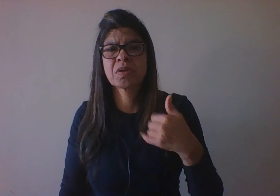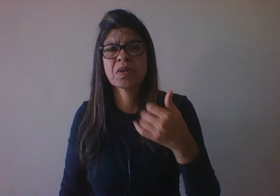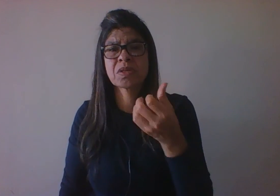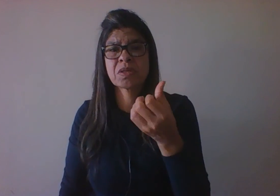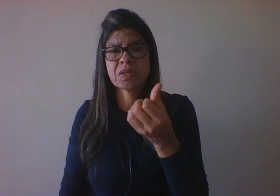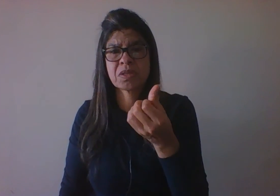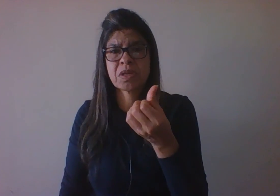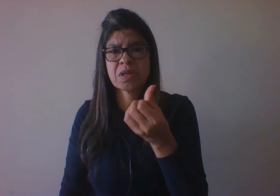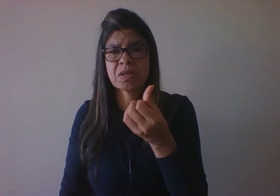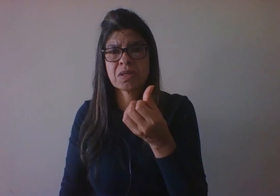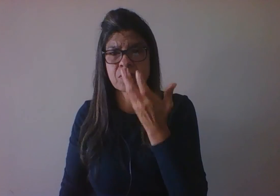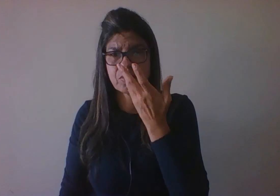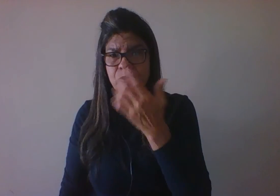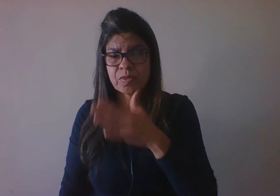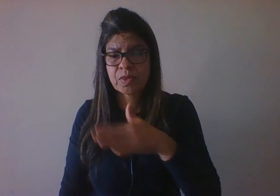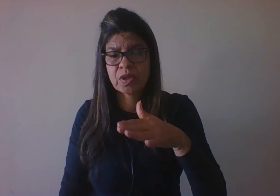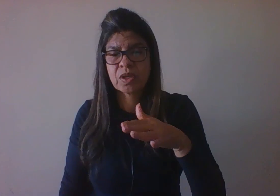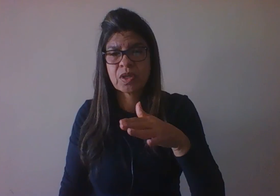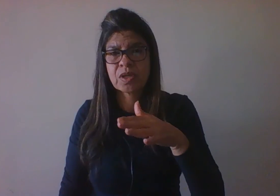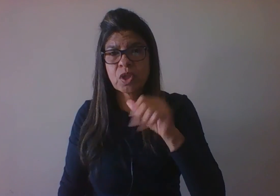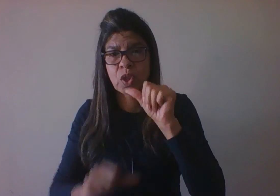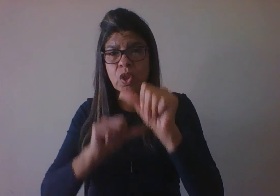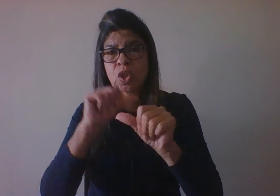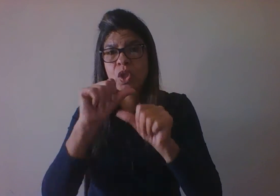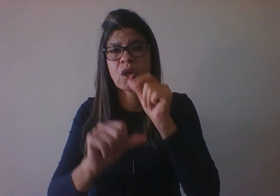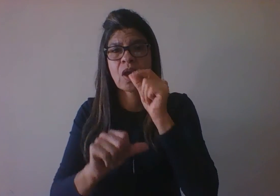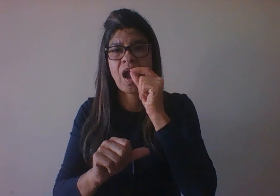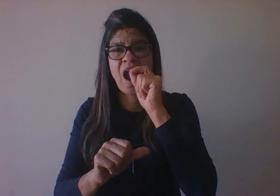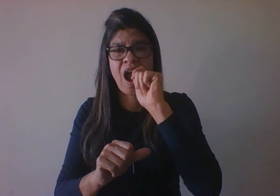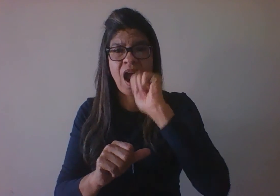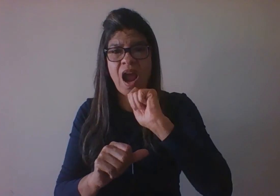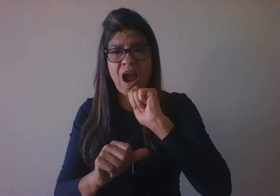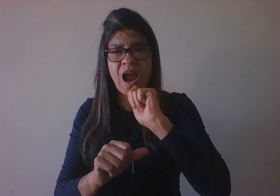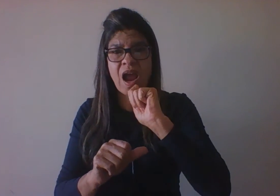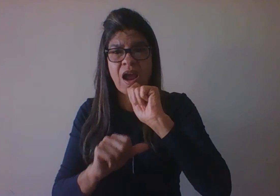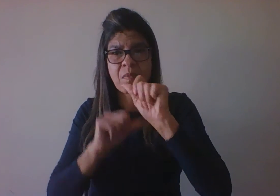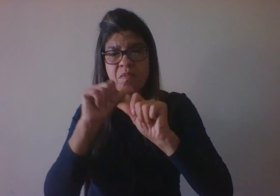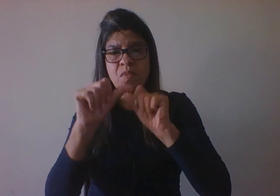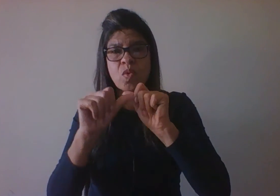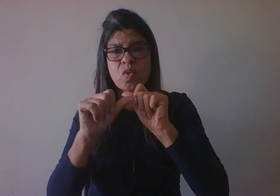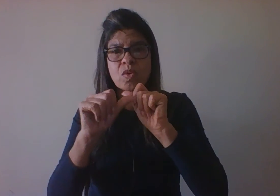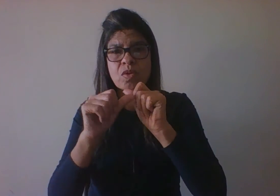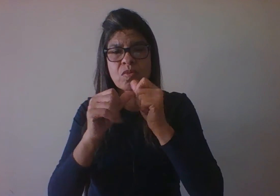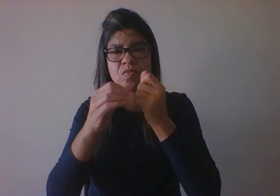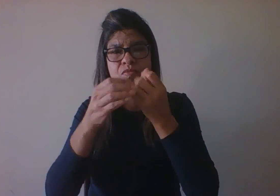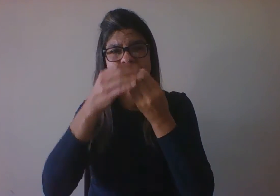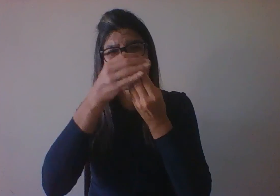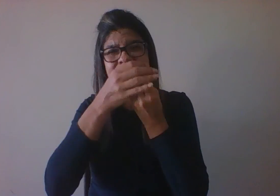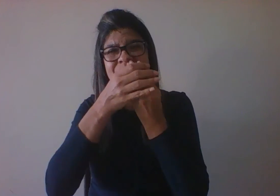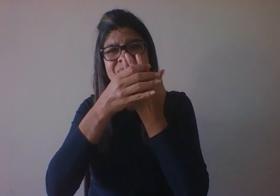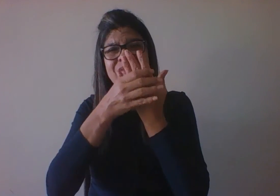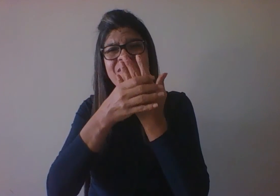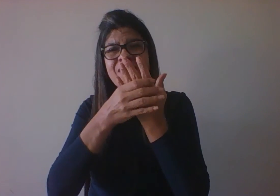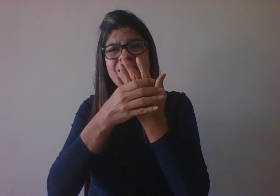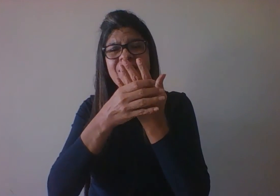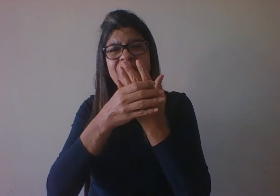os primeiros dentes com os dentes de leite para dentes permanentes. Isso é um marco biológico